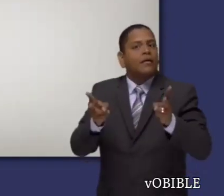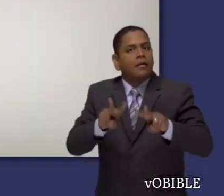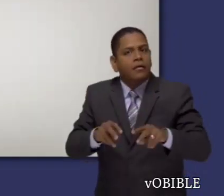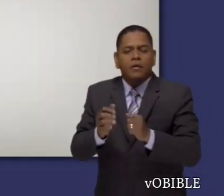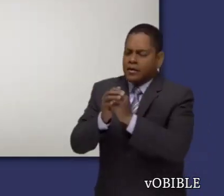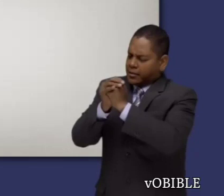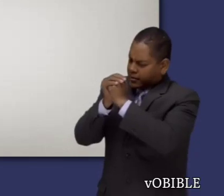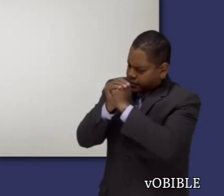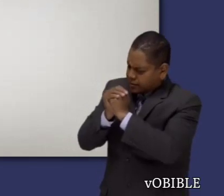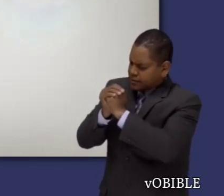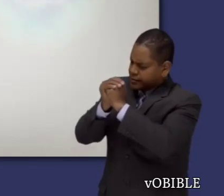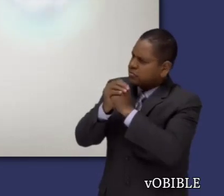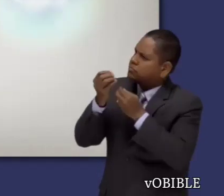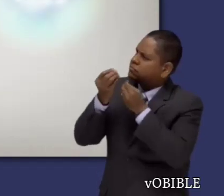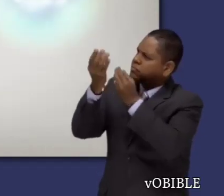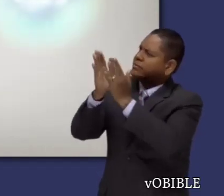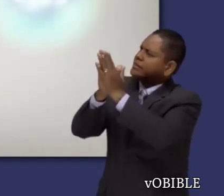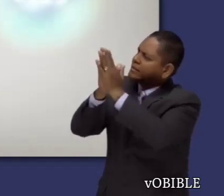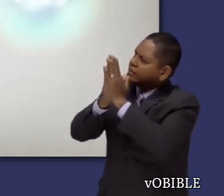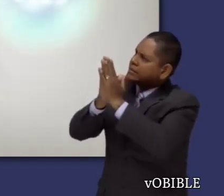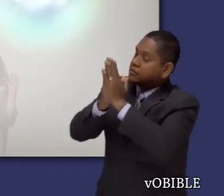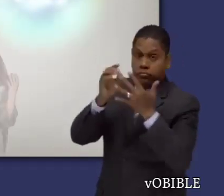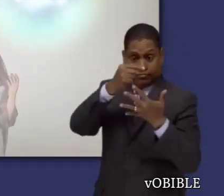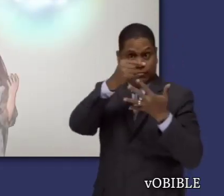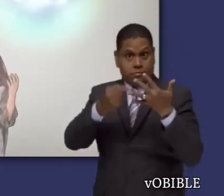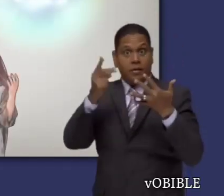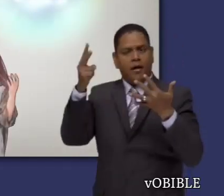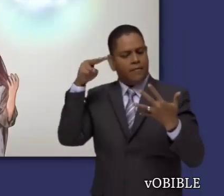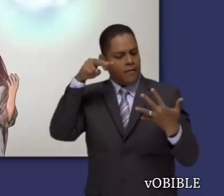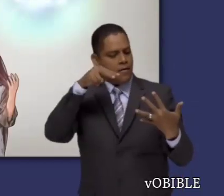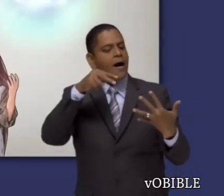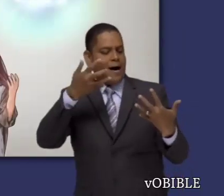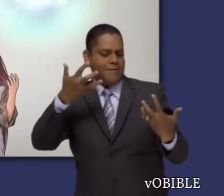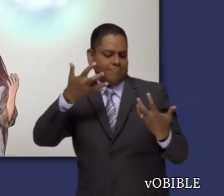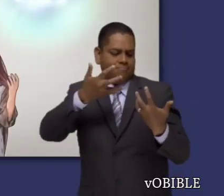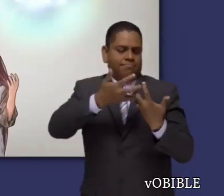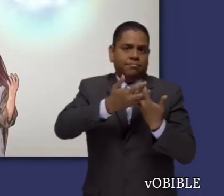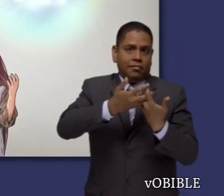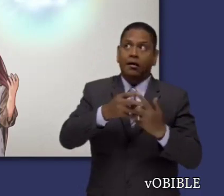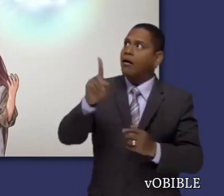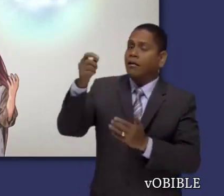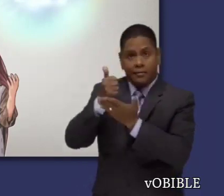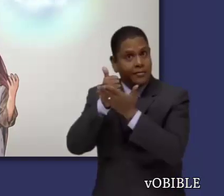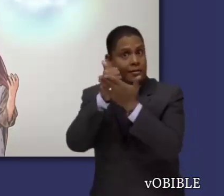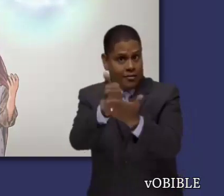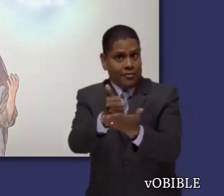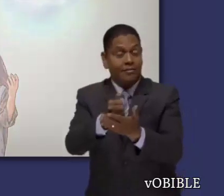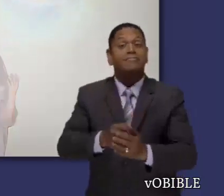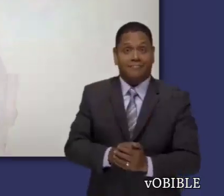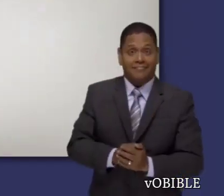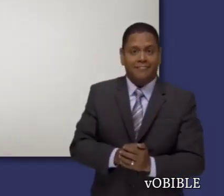El apóstol también nos asegura que Dios nos escucha cuando le pedimos cualquier cosa que esté de acuerdo con su voluntad.